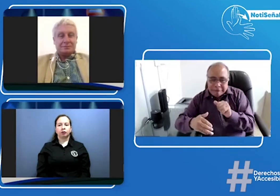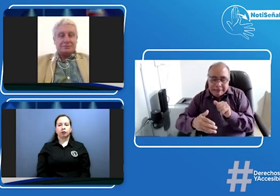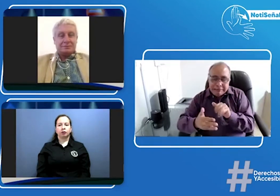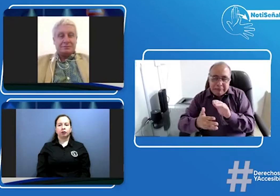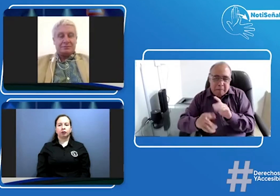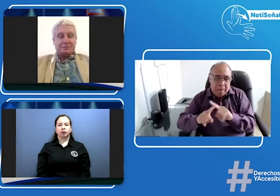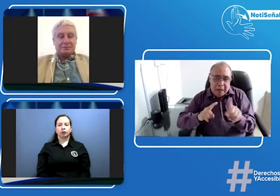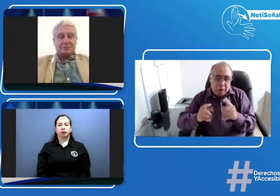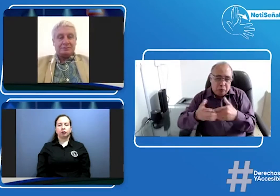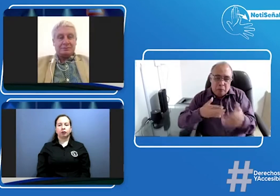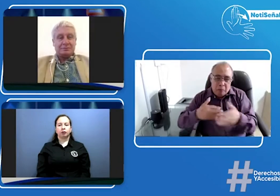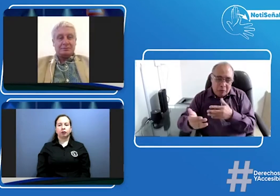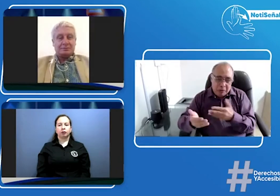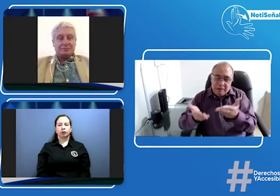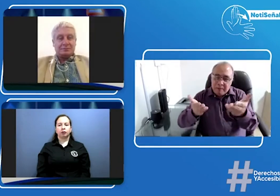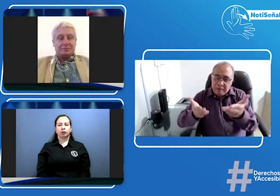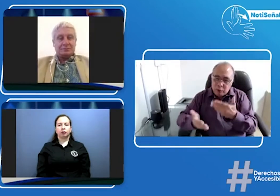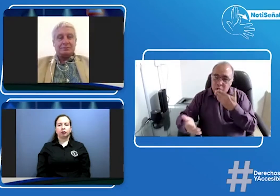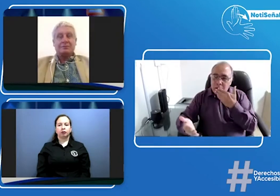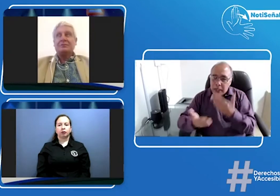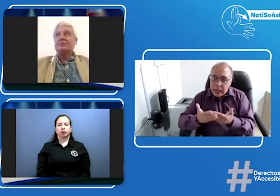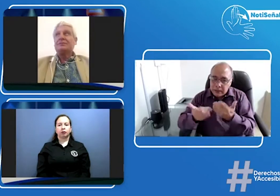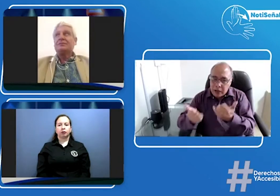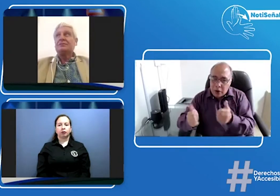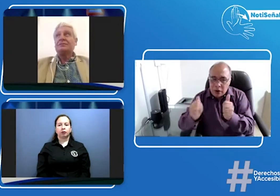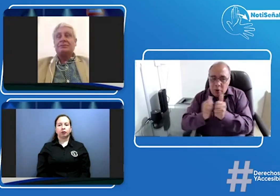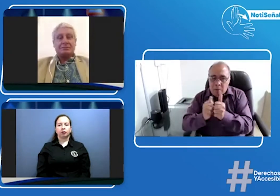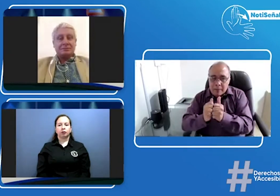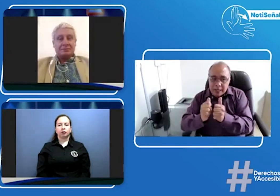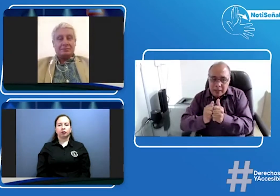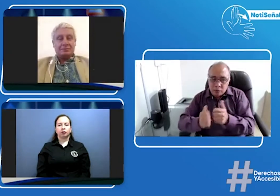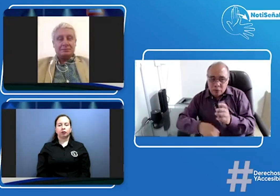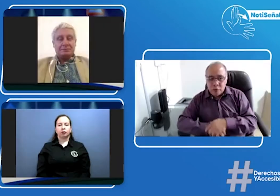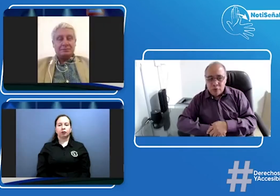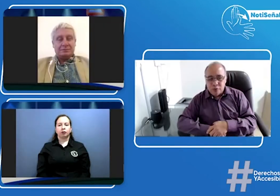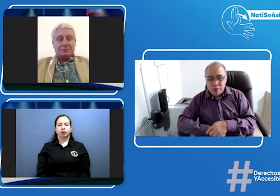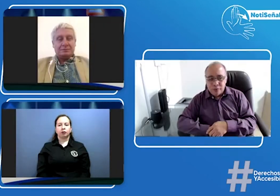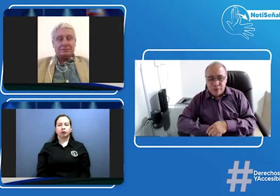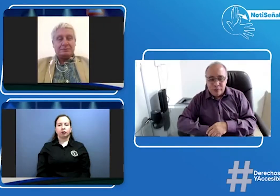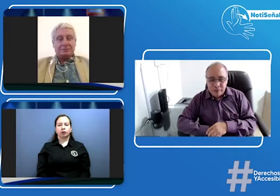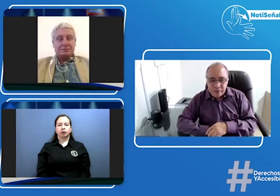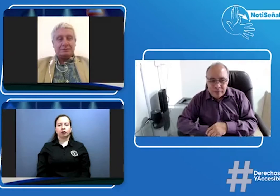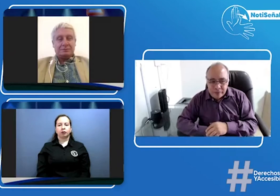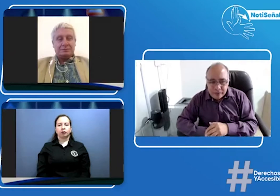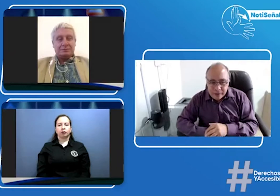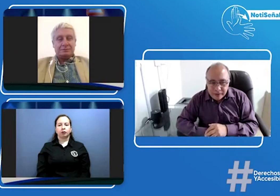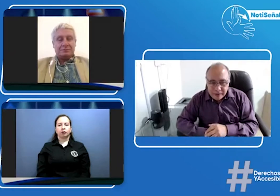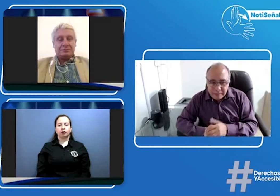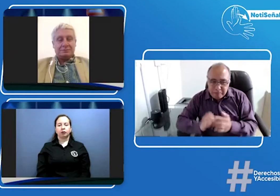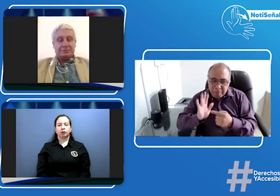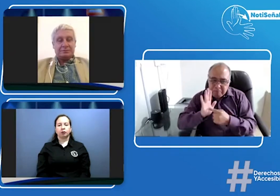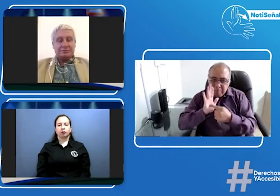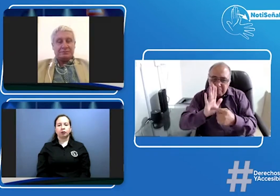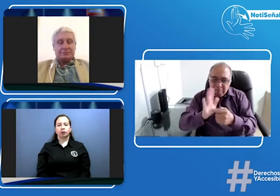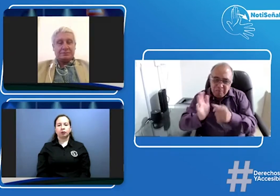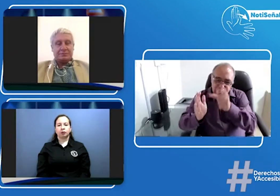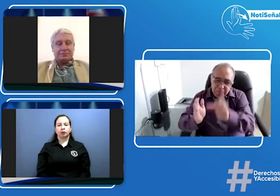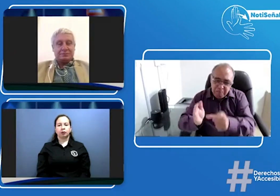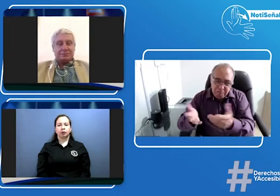también que está en toda esta clase de procesos es una persona muy ocupada pero gracias por acompañarnos bienvenido doctor